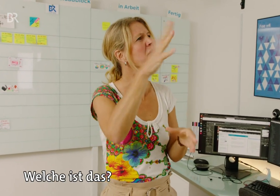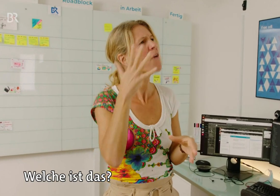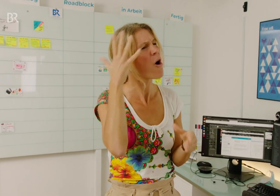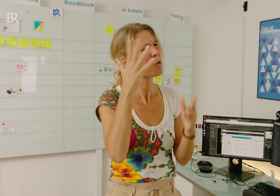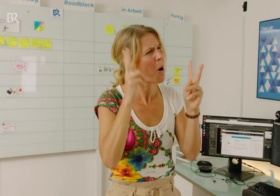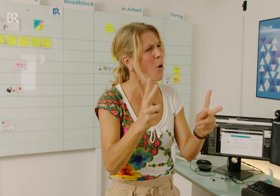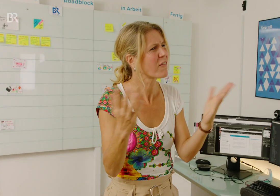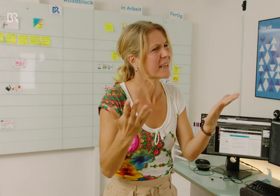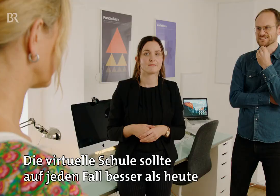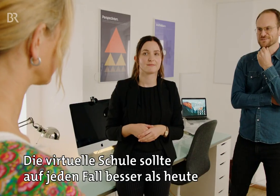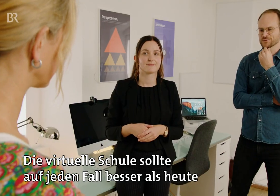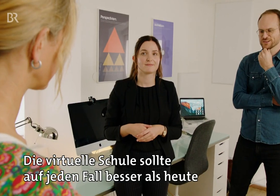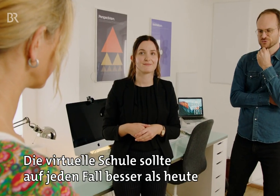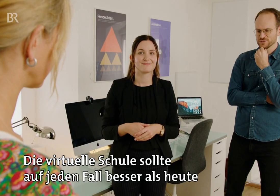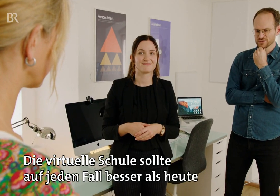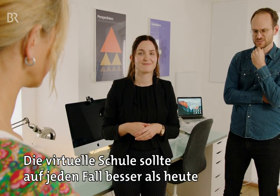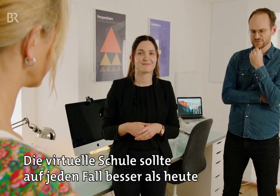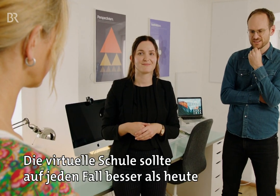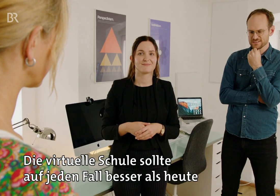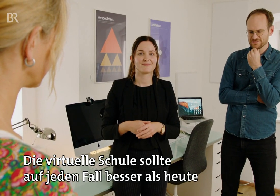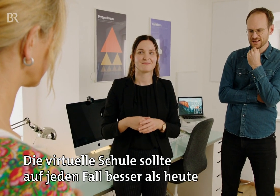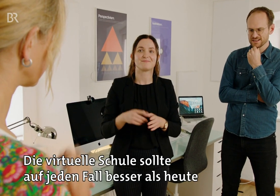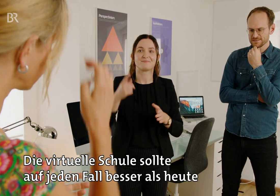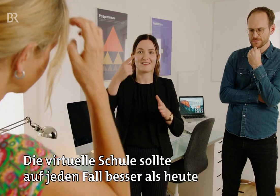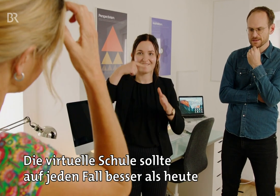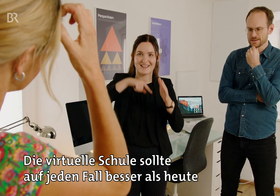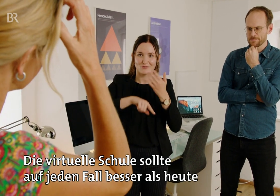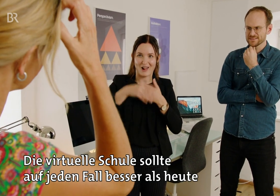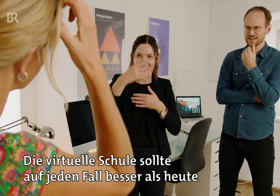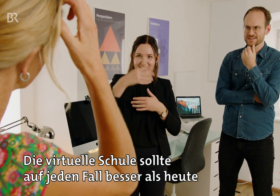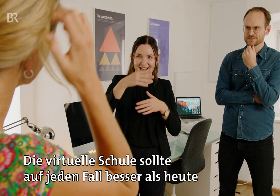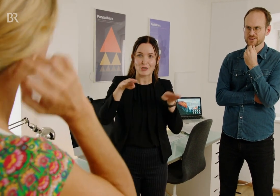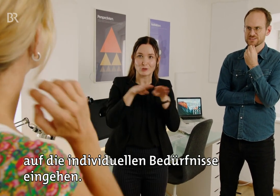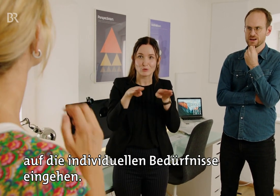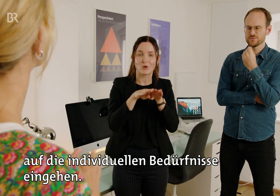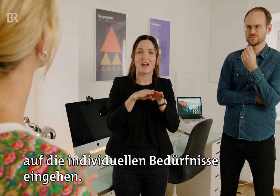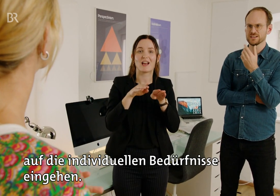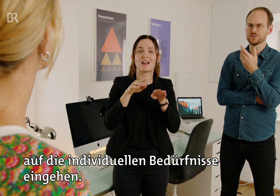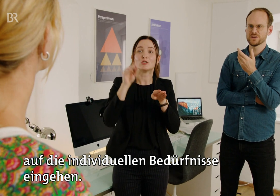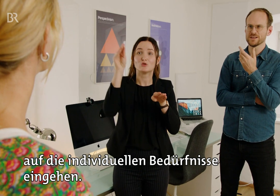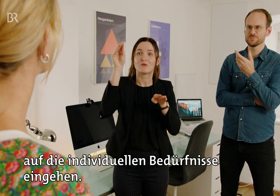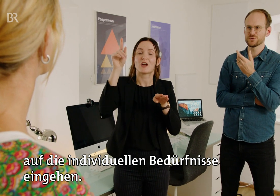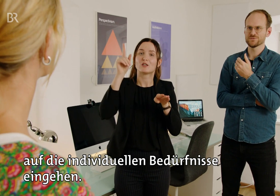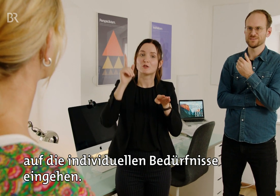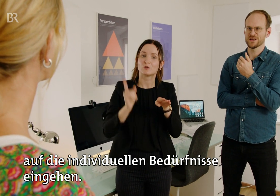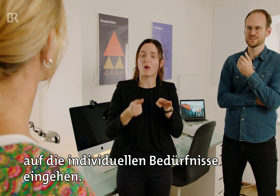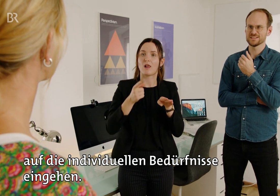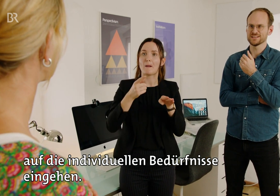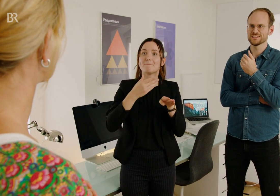das? Die virtuelle Schule sollte auf jeden Fall besser als heute auf die individuellen Bedürfnisse angehen.